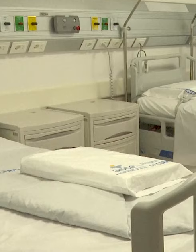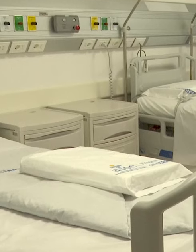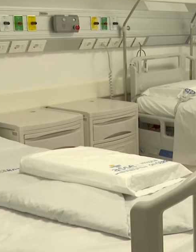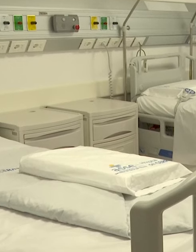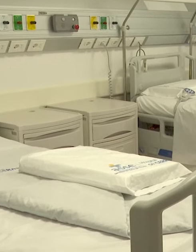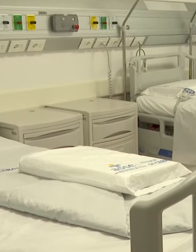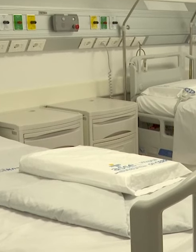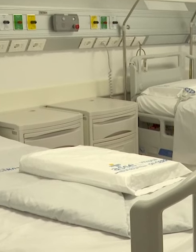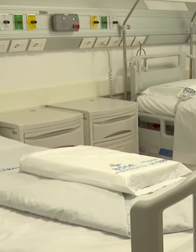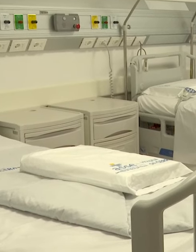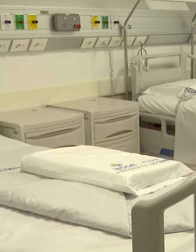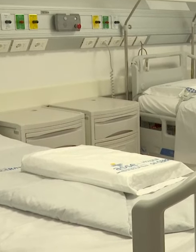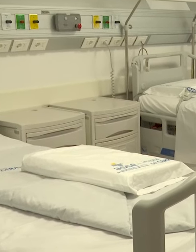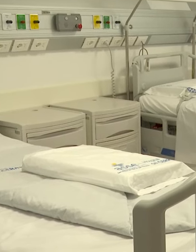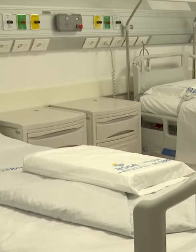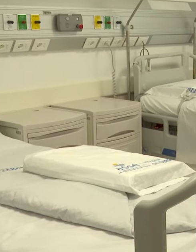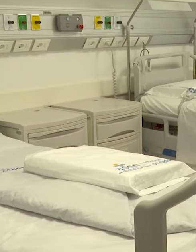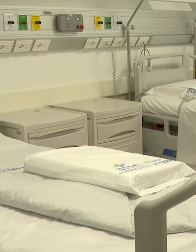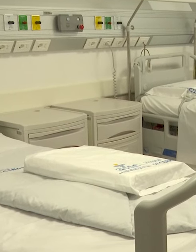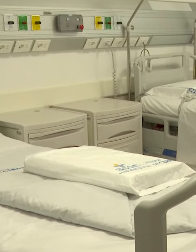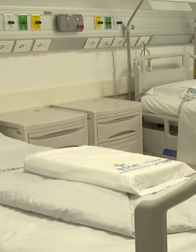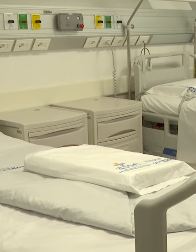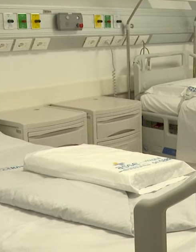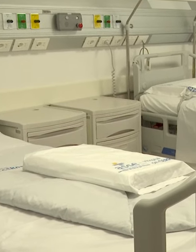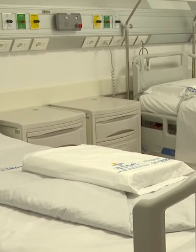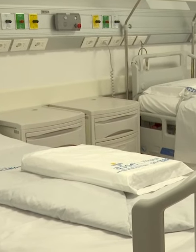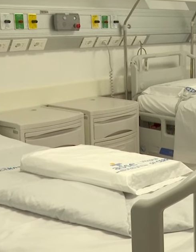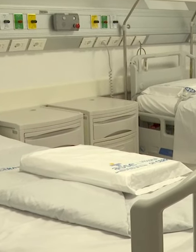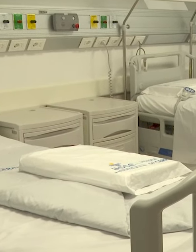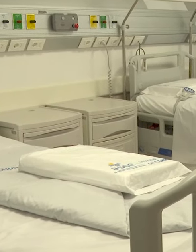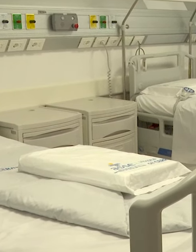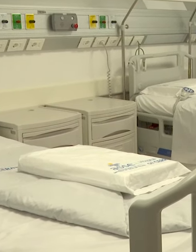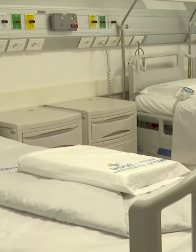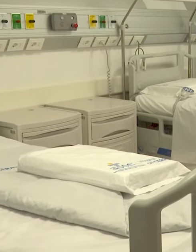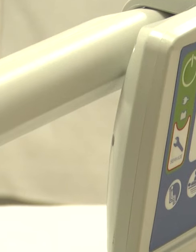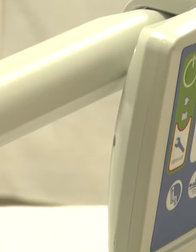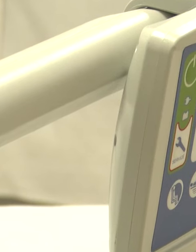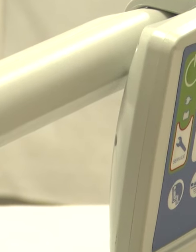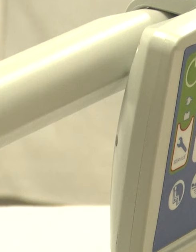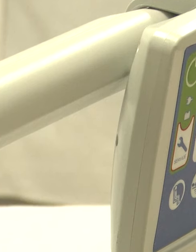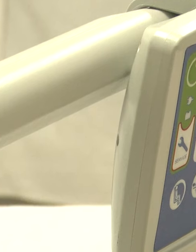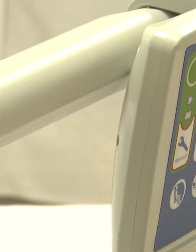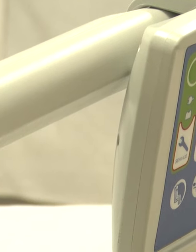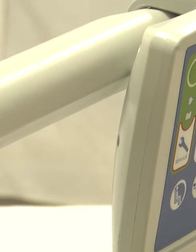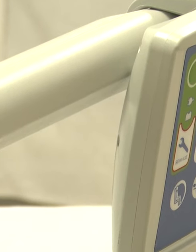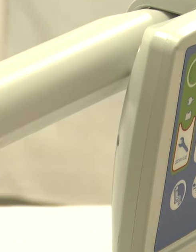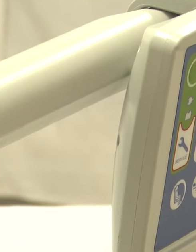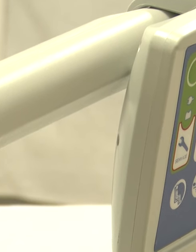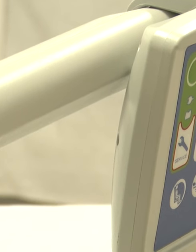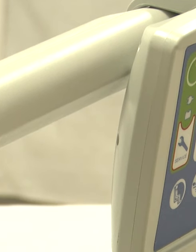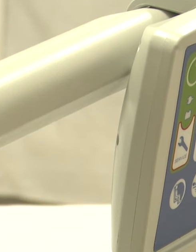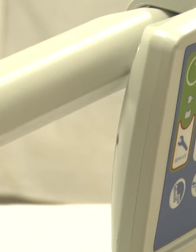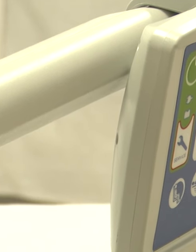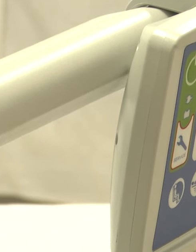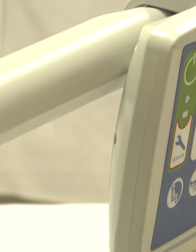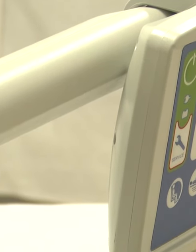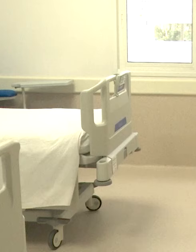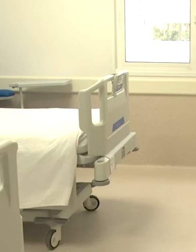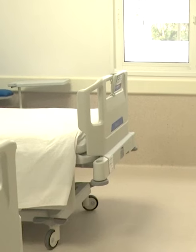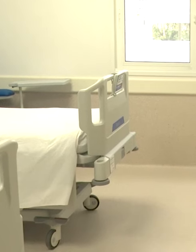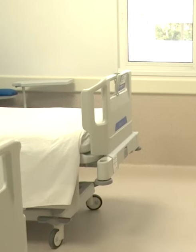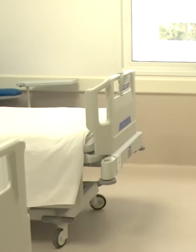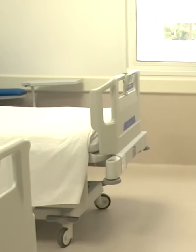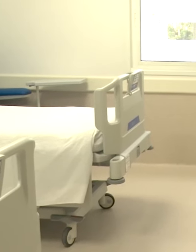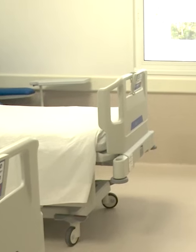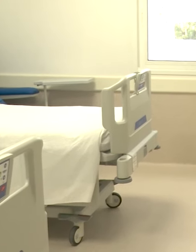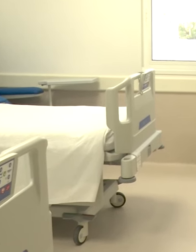Pero lo más importante de un hospital no son el edificio ni las paredes que tiene.